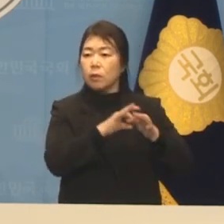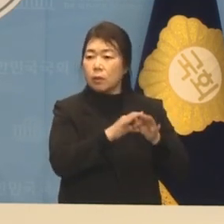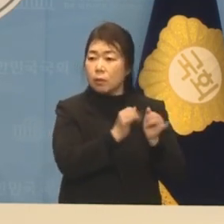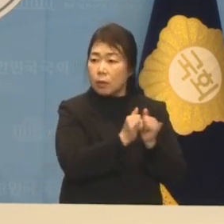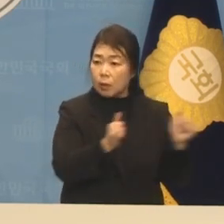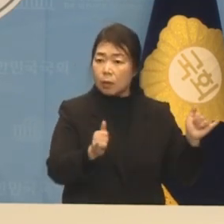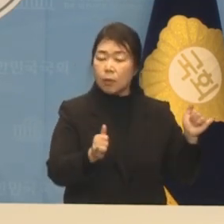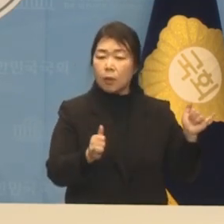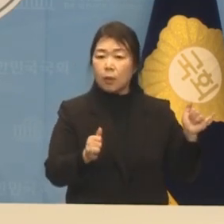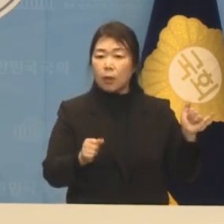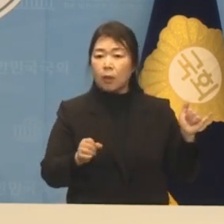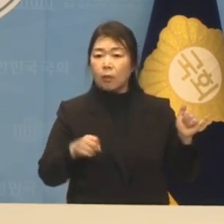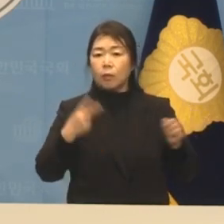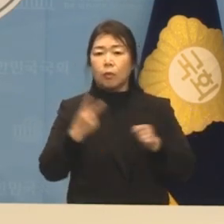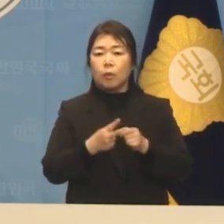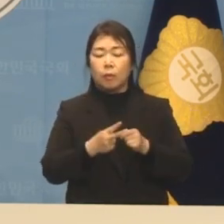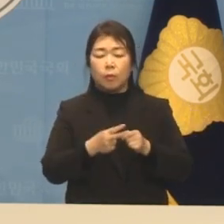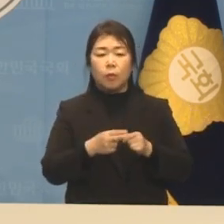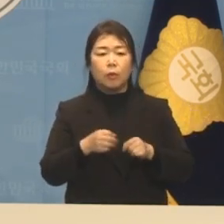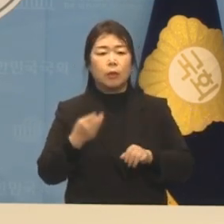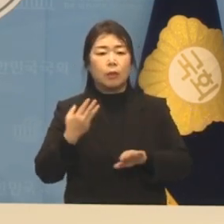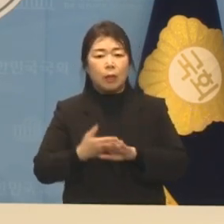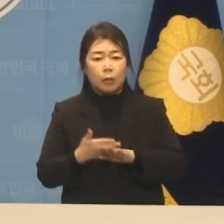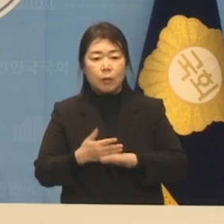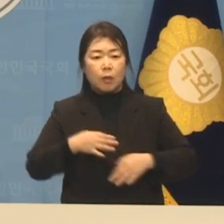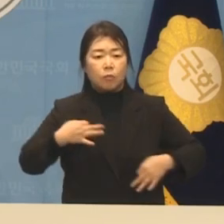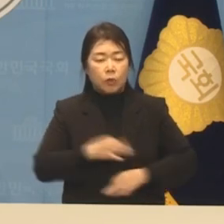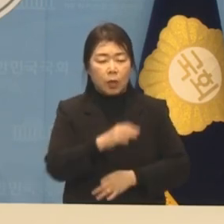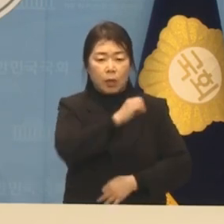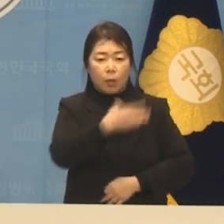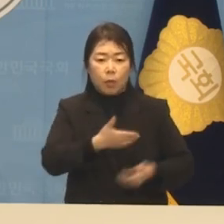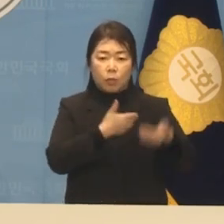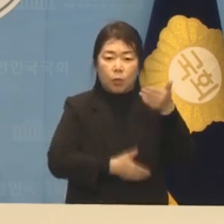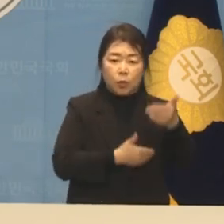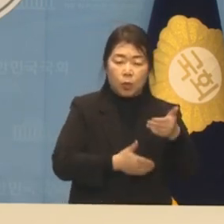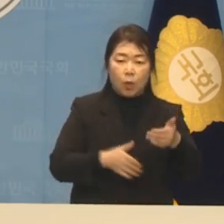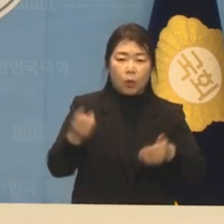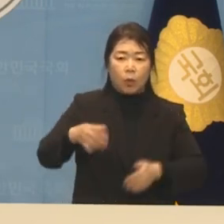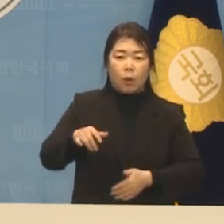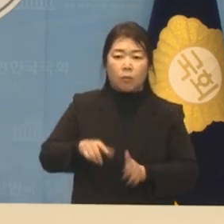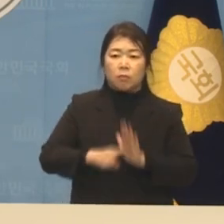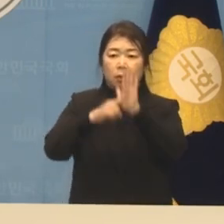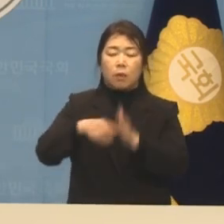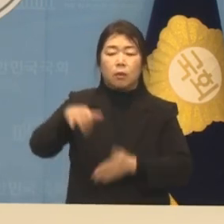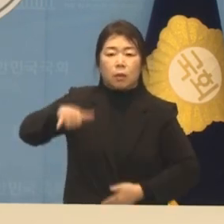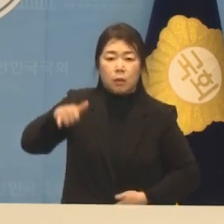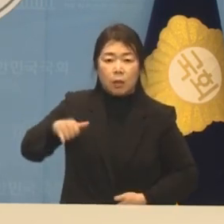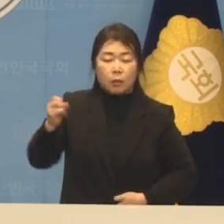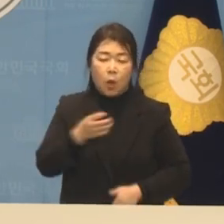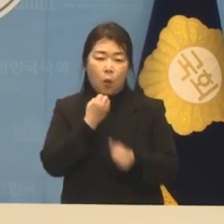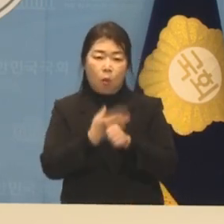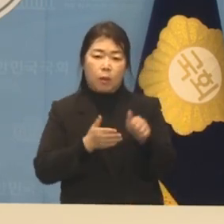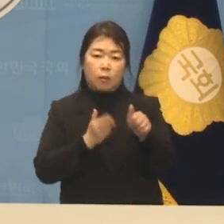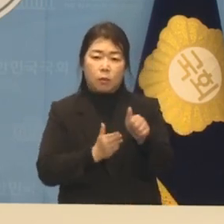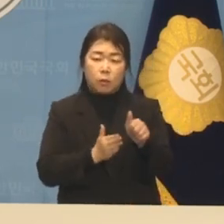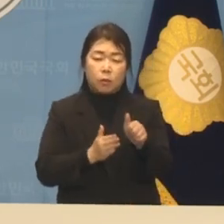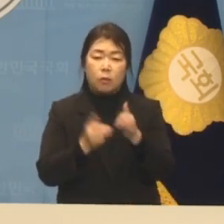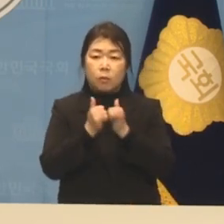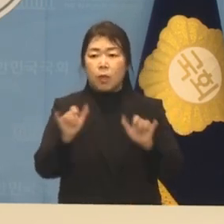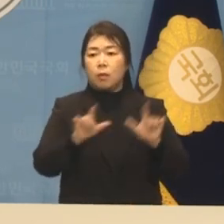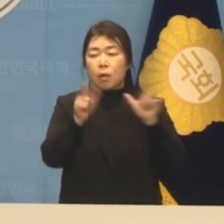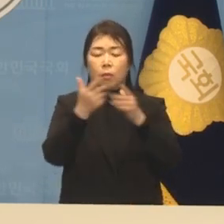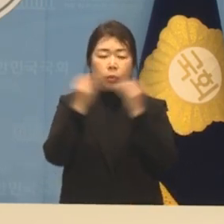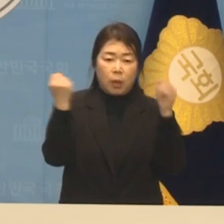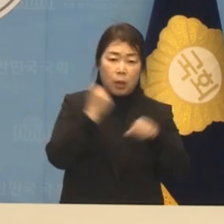제2의 양평고속도로 제2의 디올백 제2의 고발사주로 민생은 외면하고